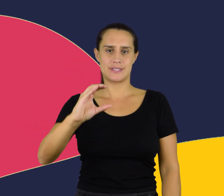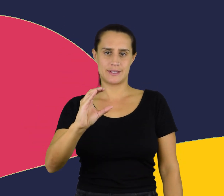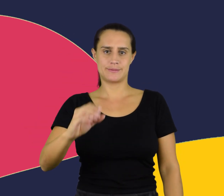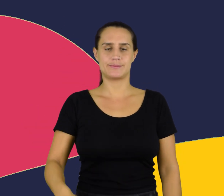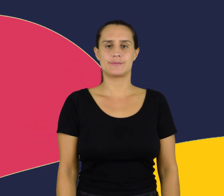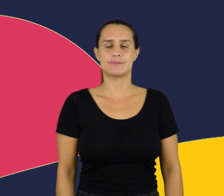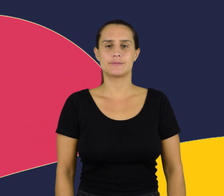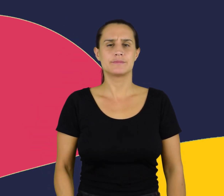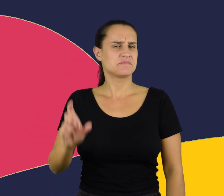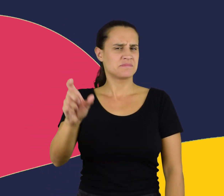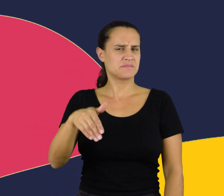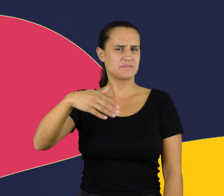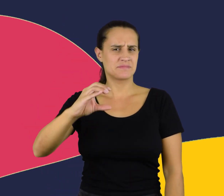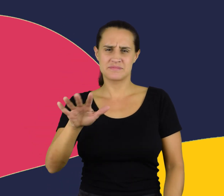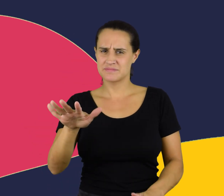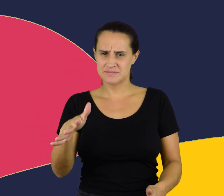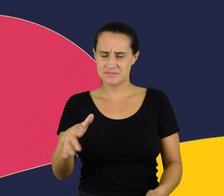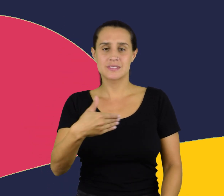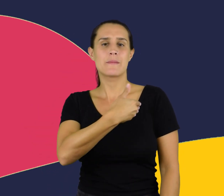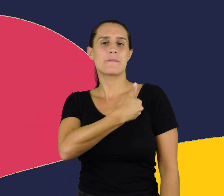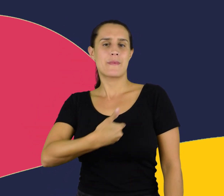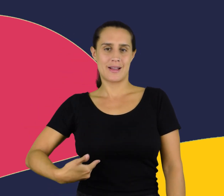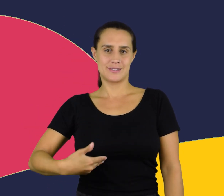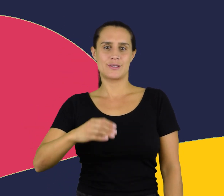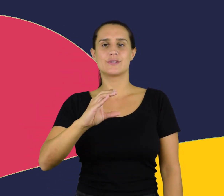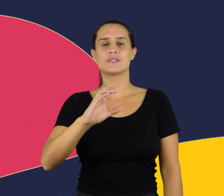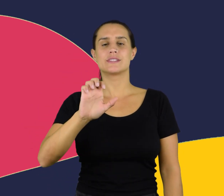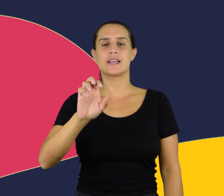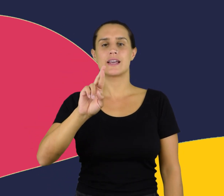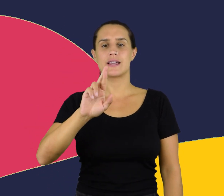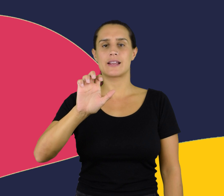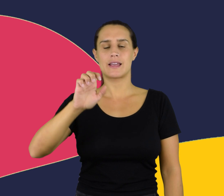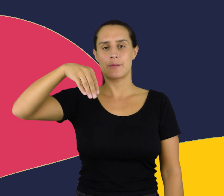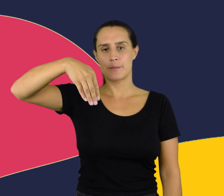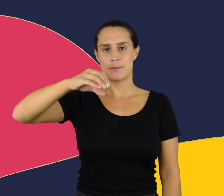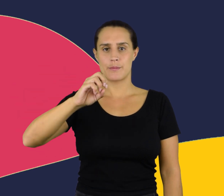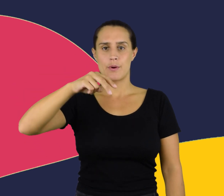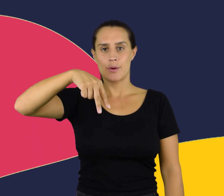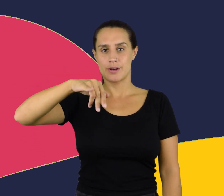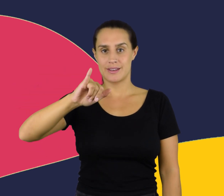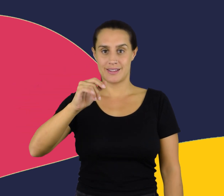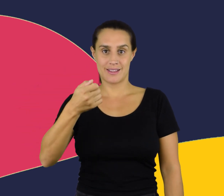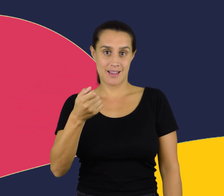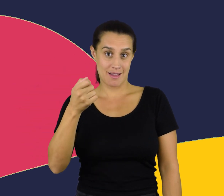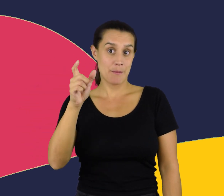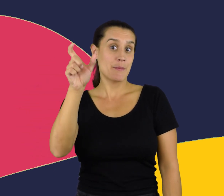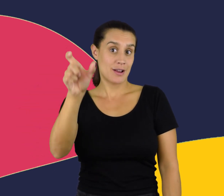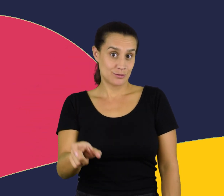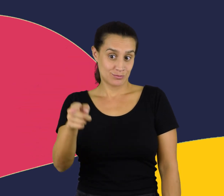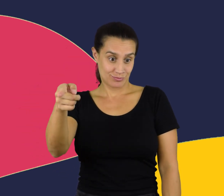MC, Master of Ceremonies Maestro de ceremonias Creador de